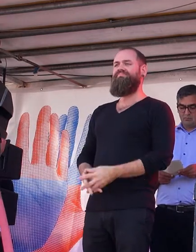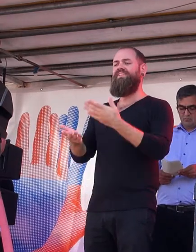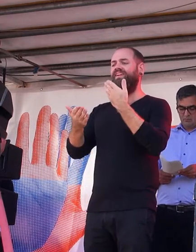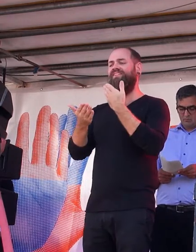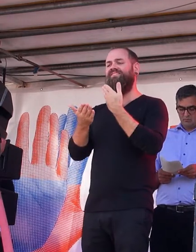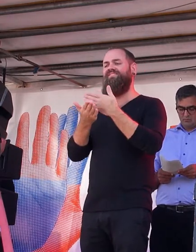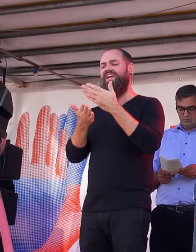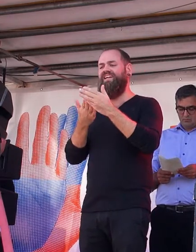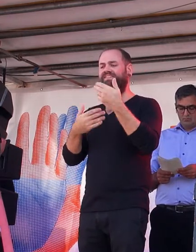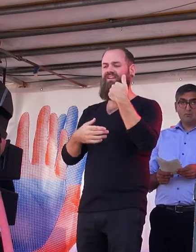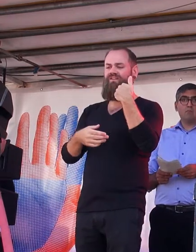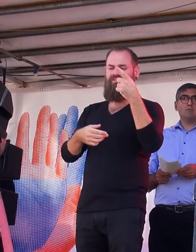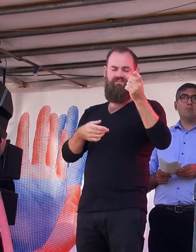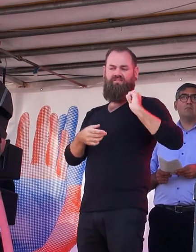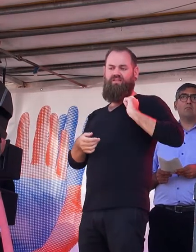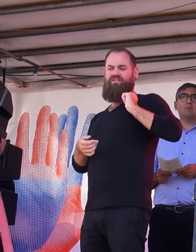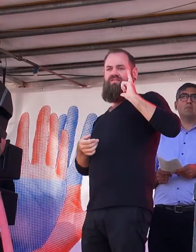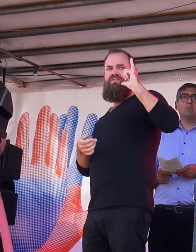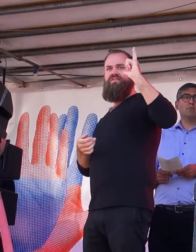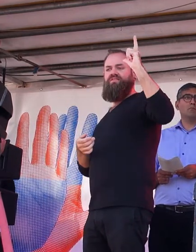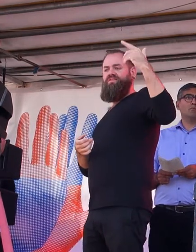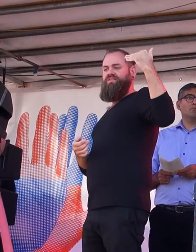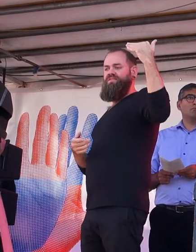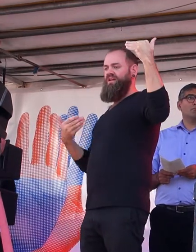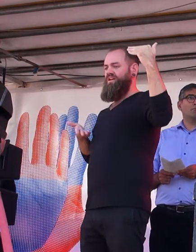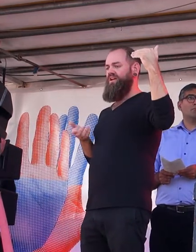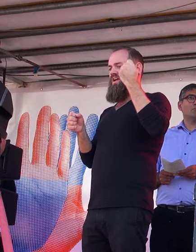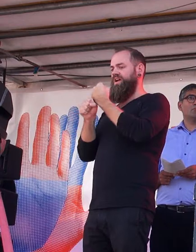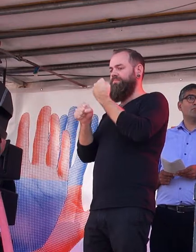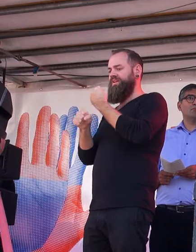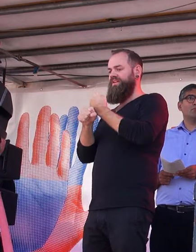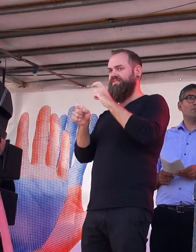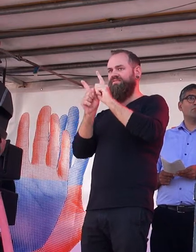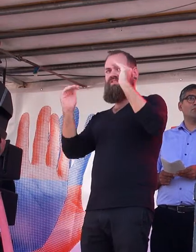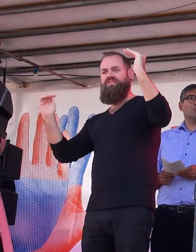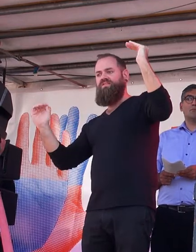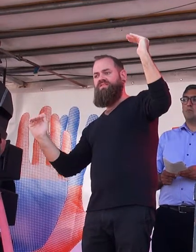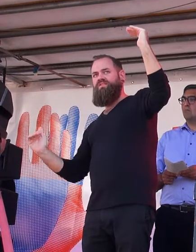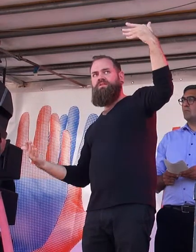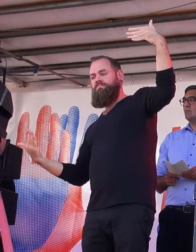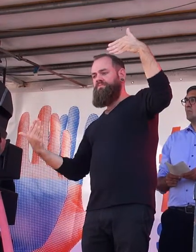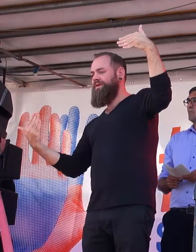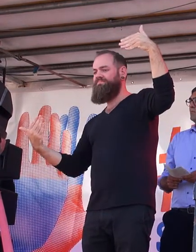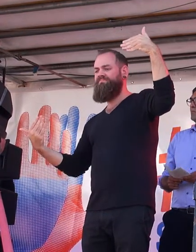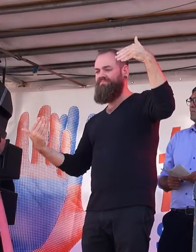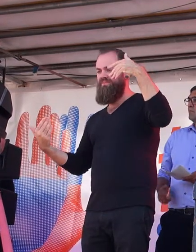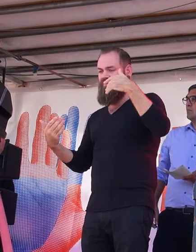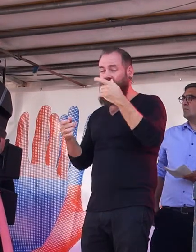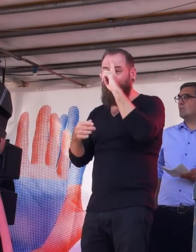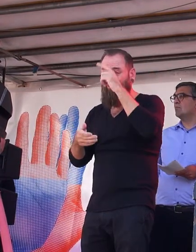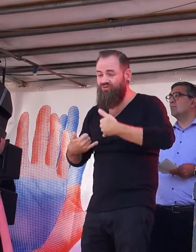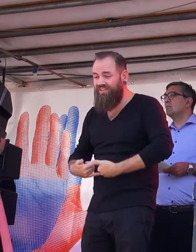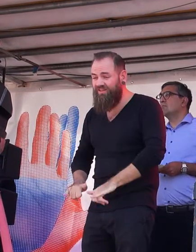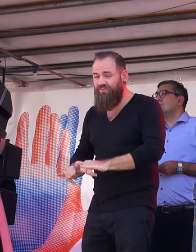Kapital und Arbeit und nicht zwischen Inländern und Ausländern, nicht zwischen Glaubensrichtungen, nicht